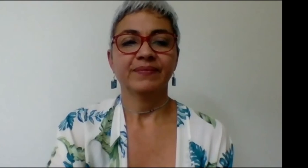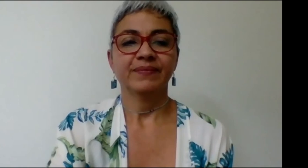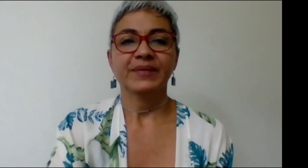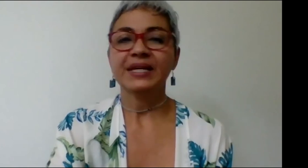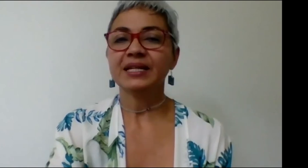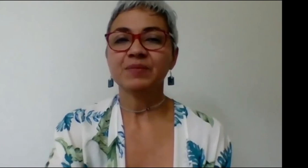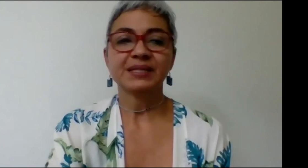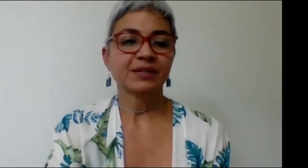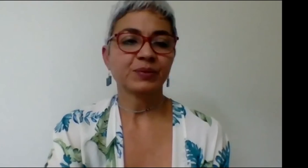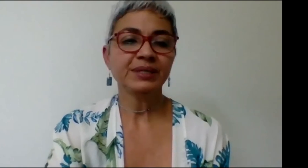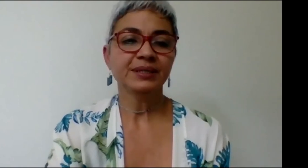¿quién quiere empezar Rubén?